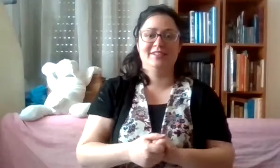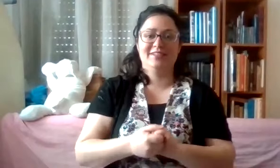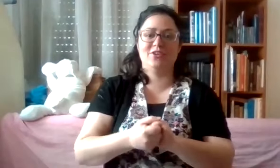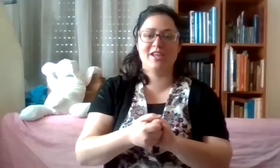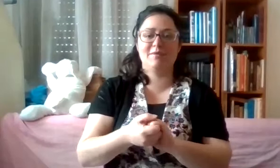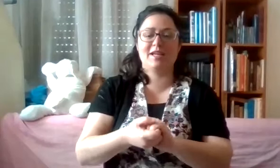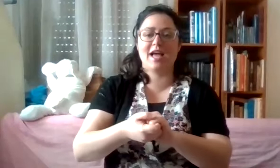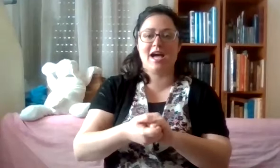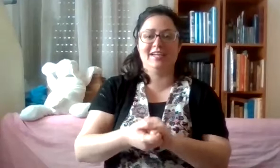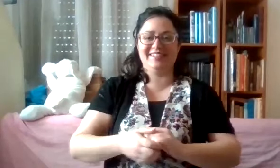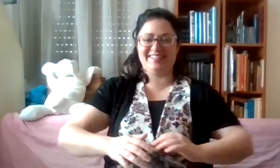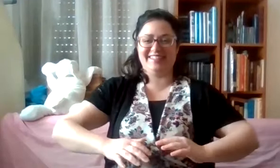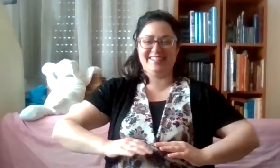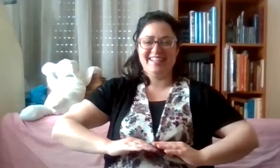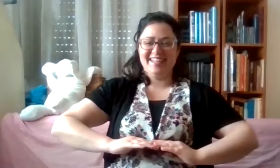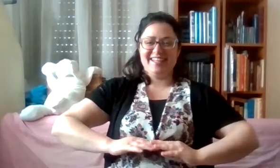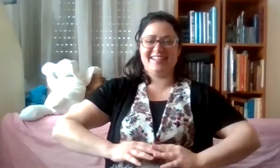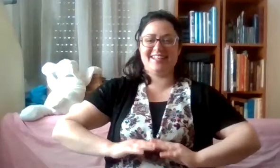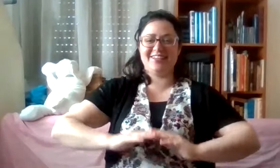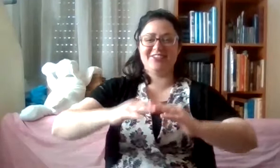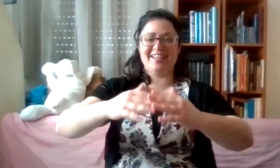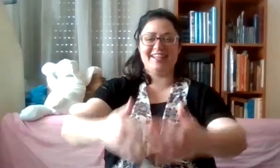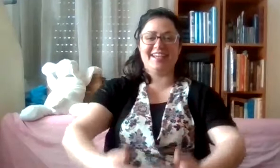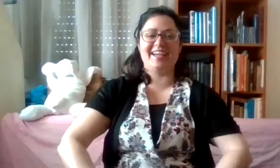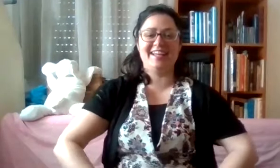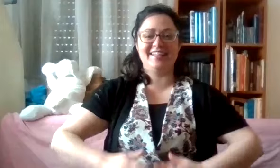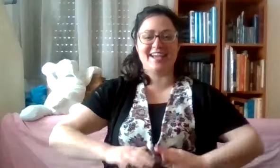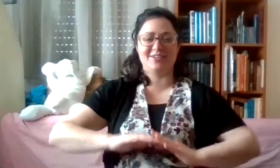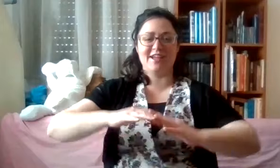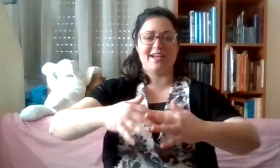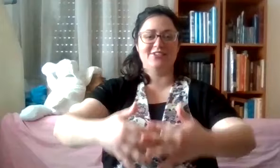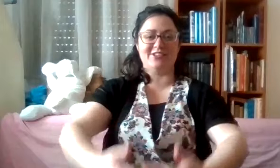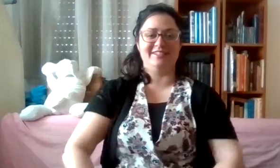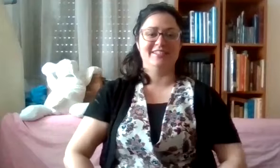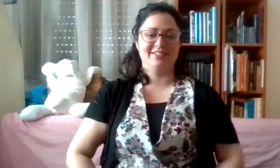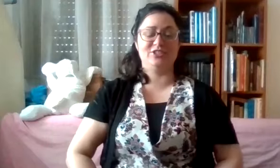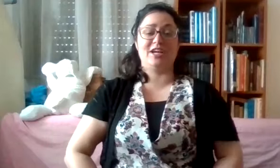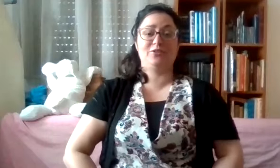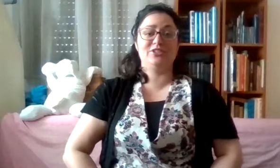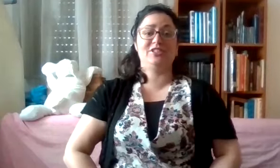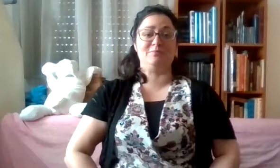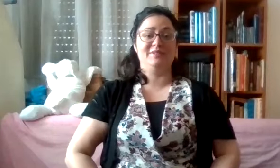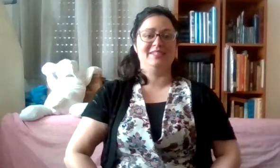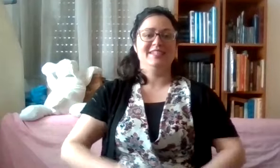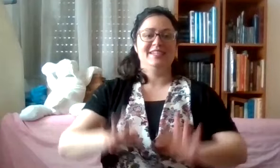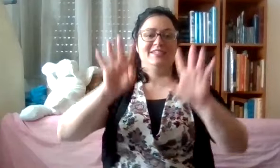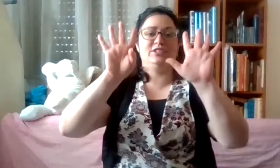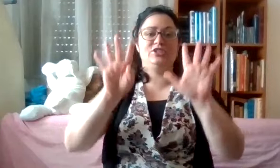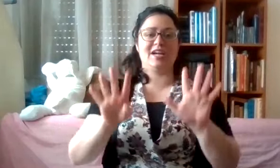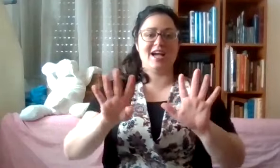רוני המלכה. יש לנו ירחי לידה. יש לנו הריון. תשעה חודשים. תשעה